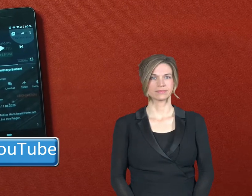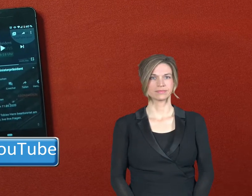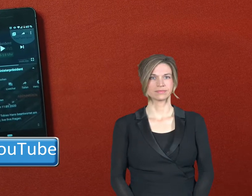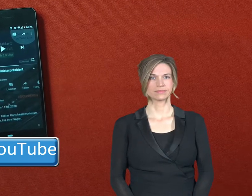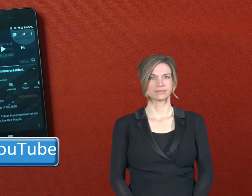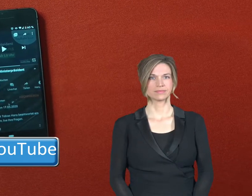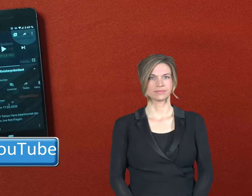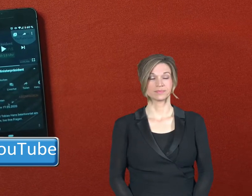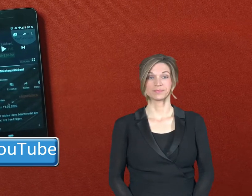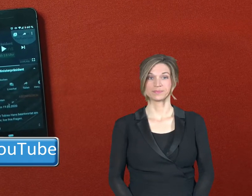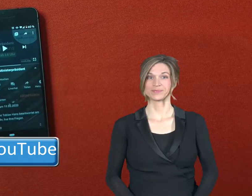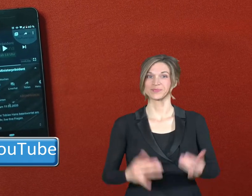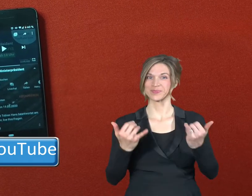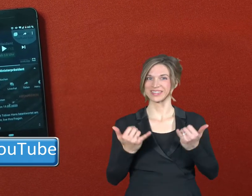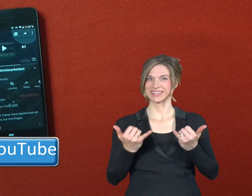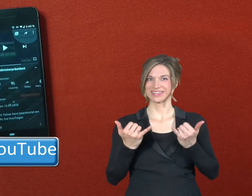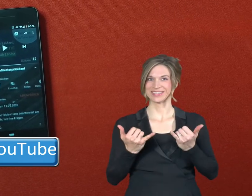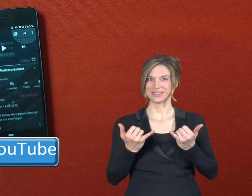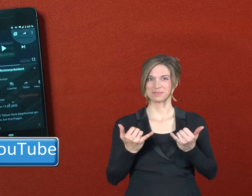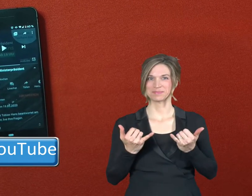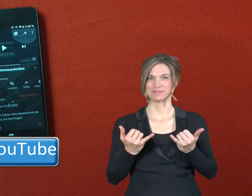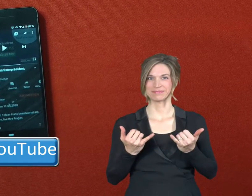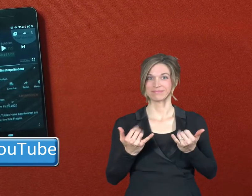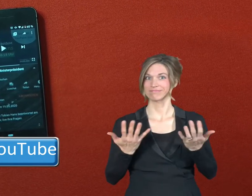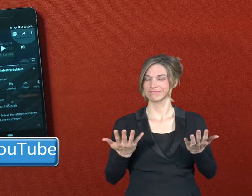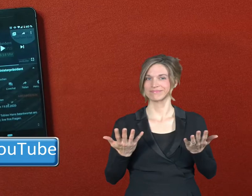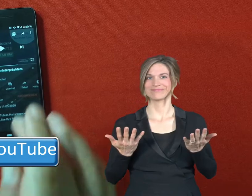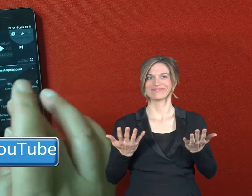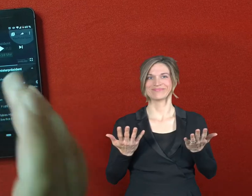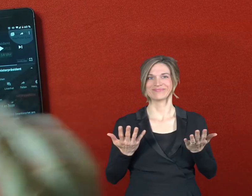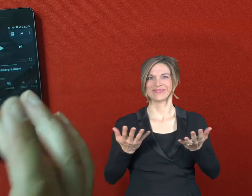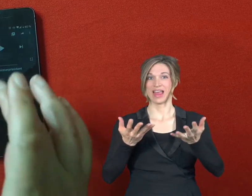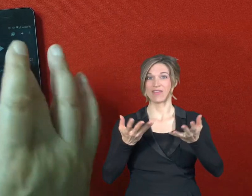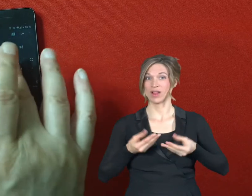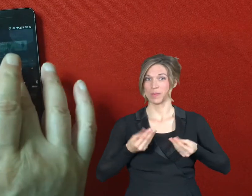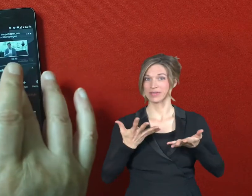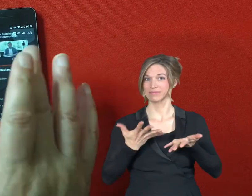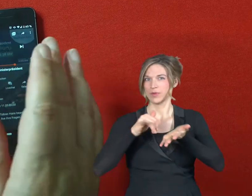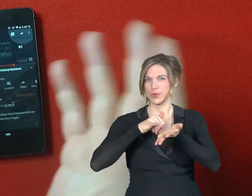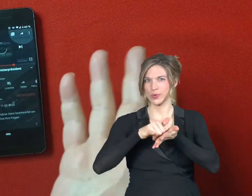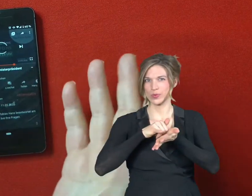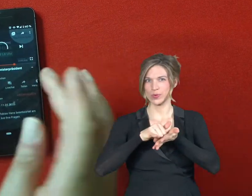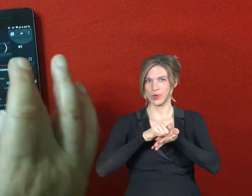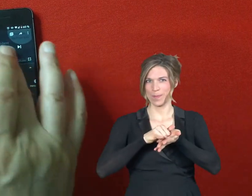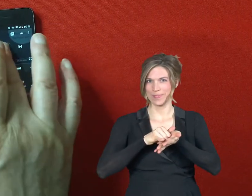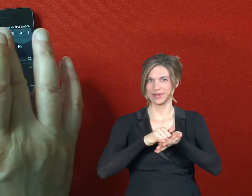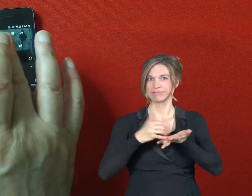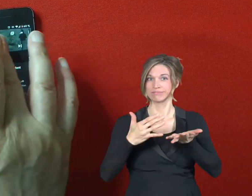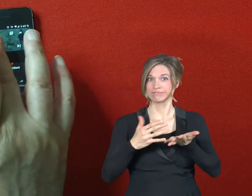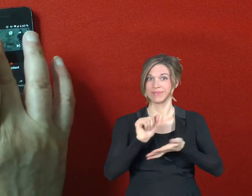Und jetzt willkommen bei YouTube. Wir haben die App geöffnet. Wir hatten uns nochmal